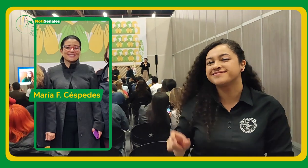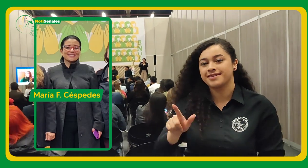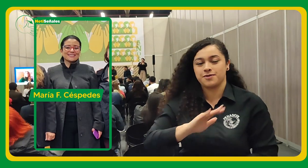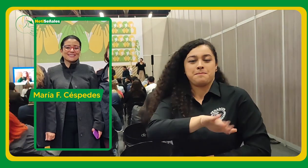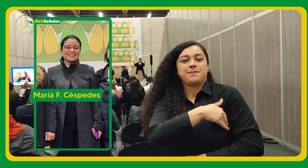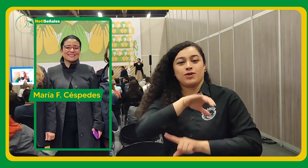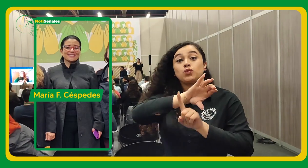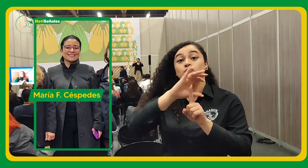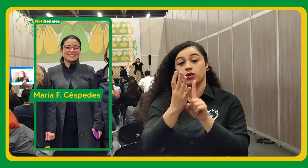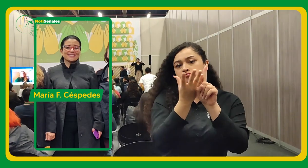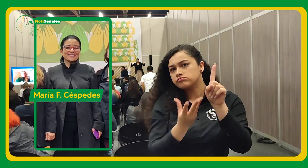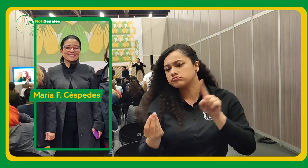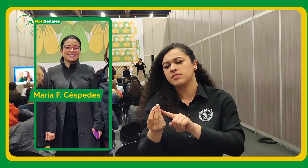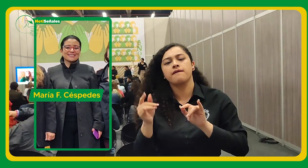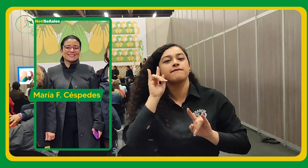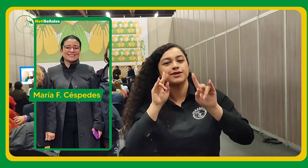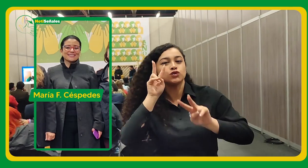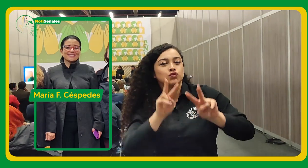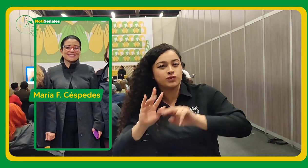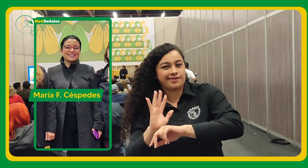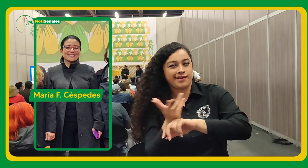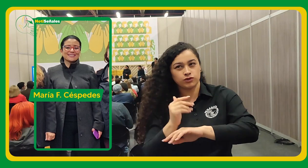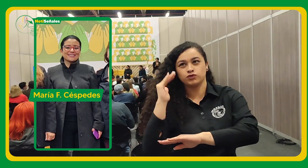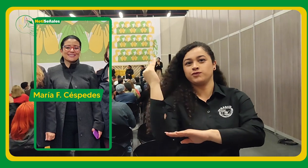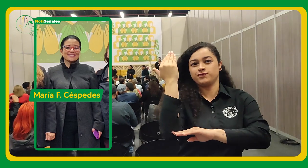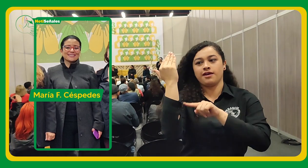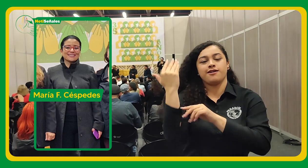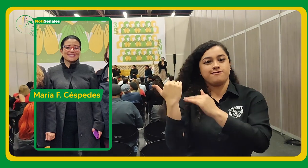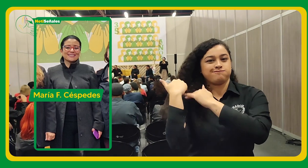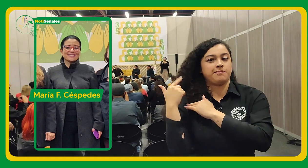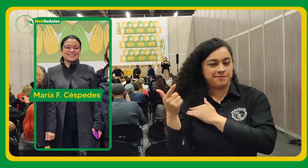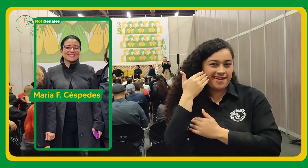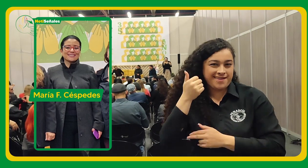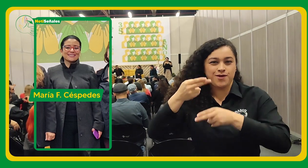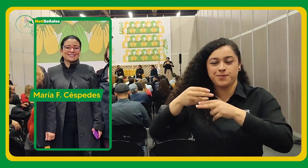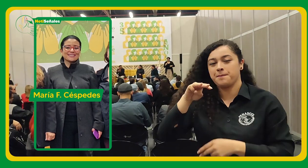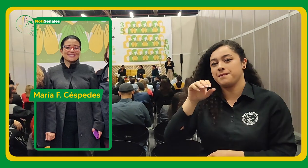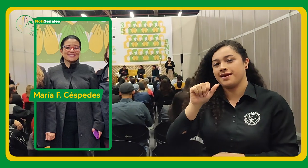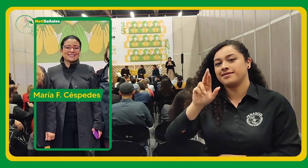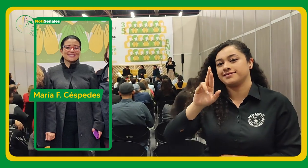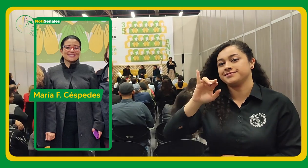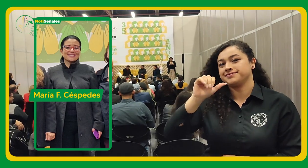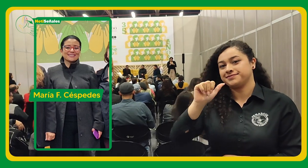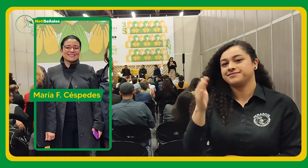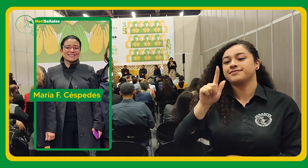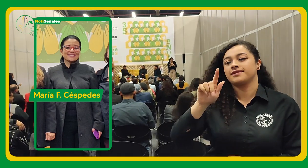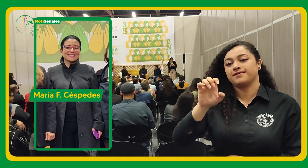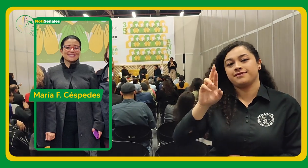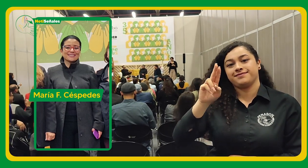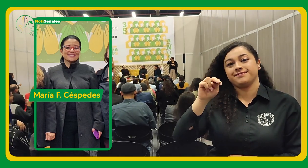Melendres, director del INSOR, la directora de Audiovisuales, Cine y Medios Interactivos del Ministerio de Cultura,